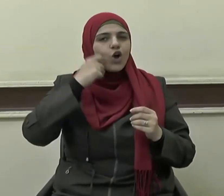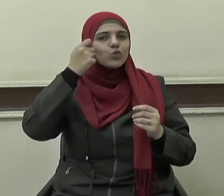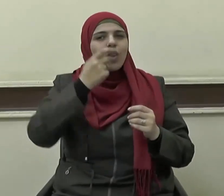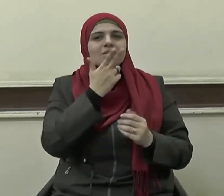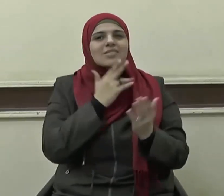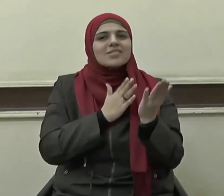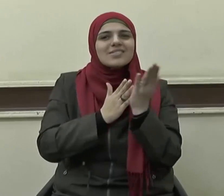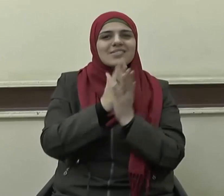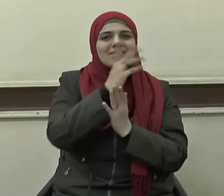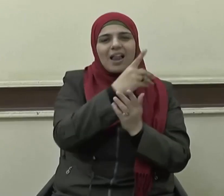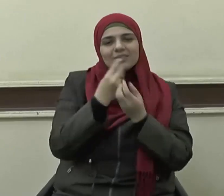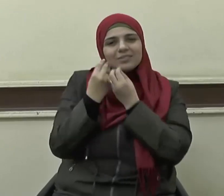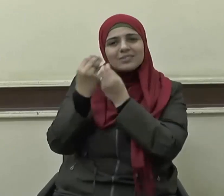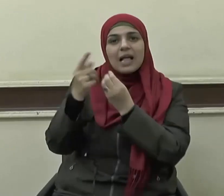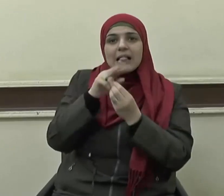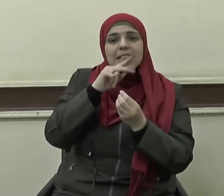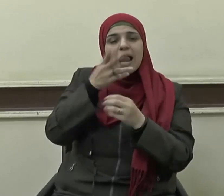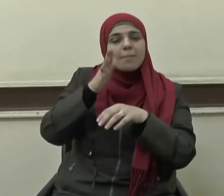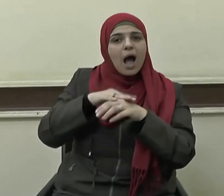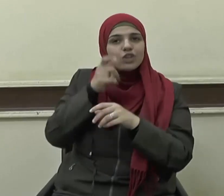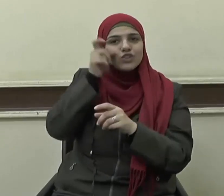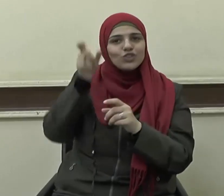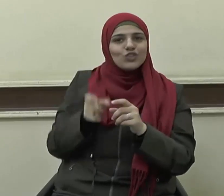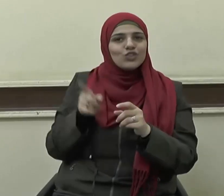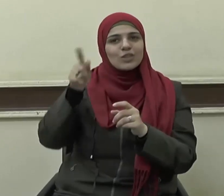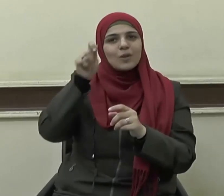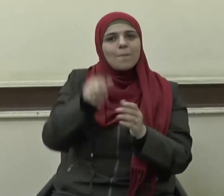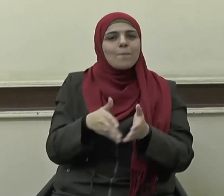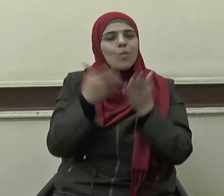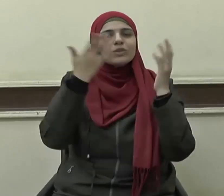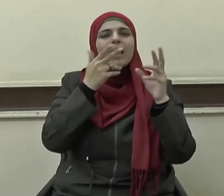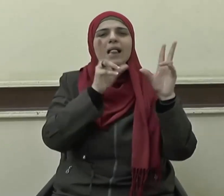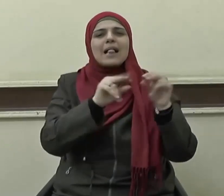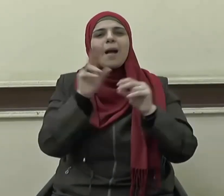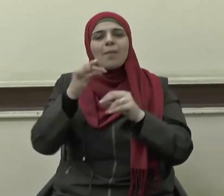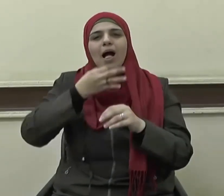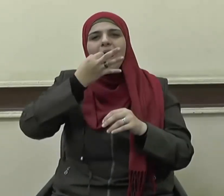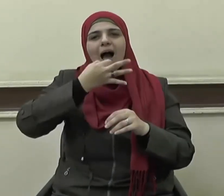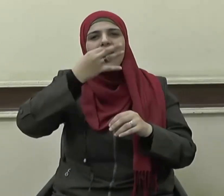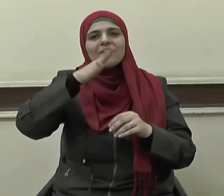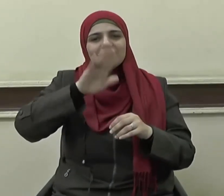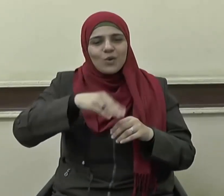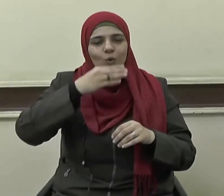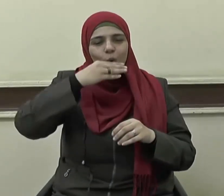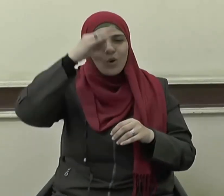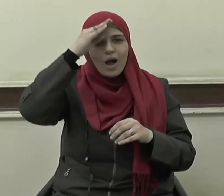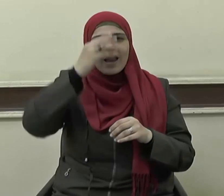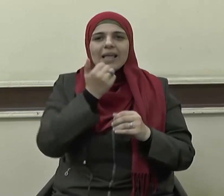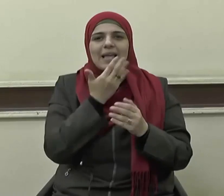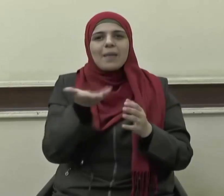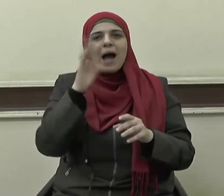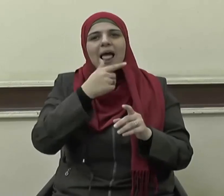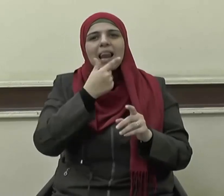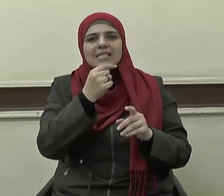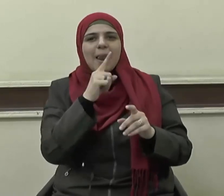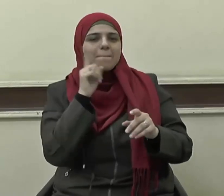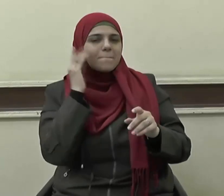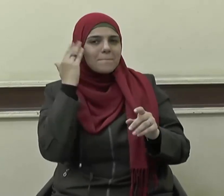إلى التعبير عن ذلك كما حكى القرآن الكريم على لسانها في قوله